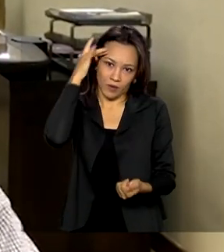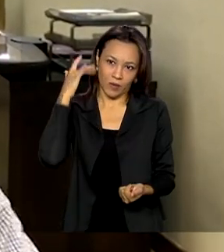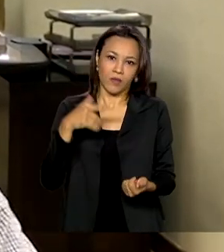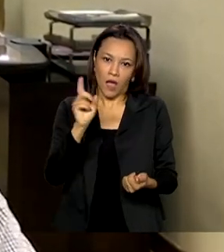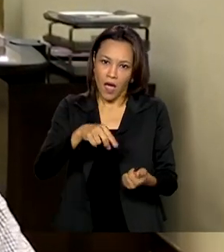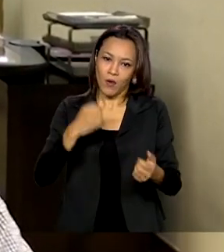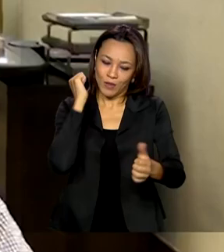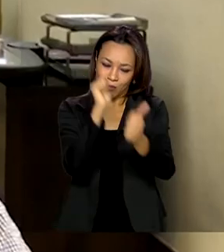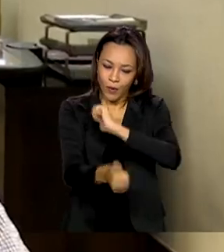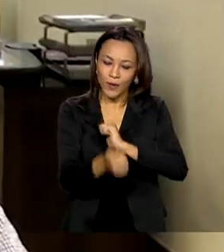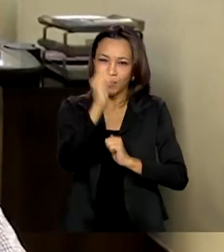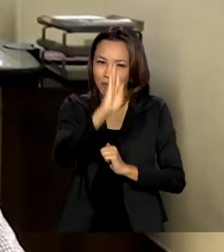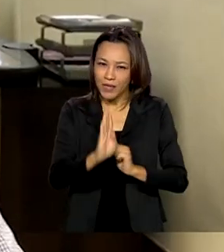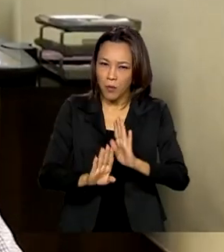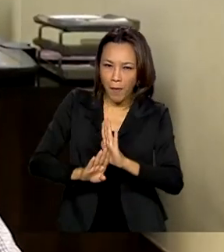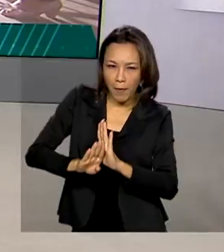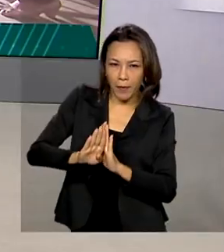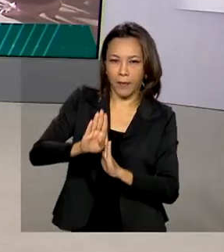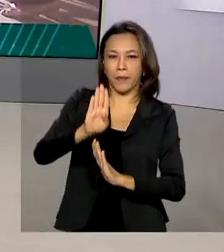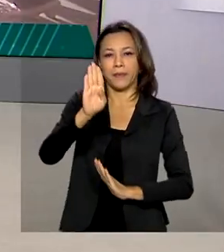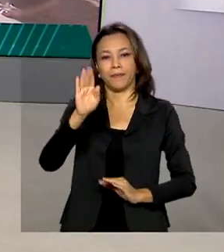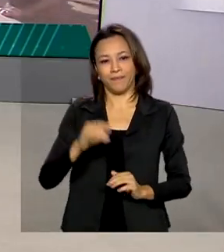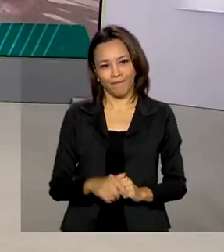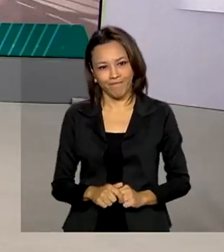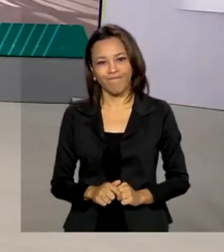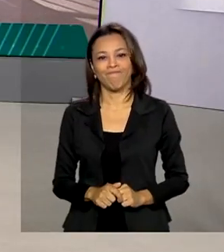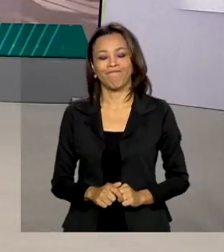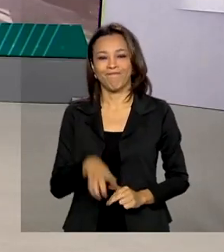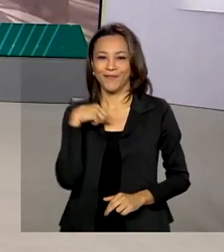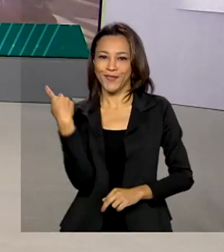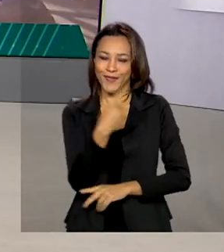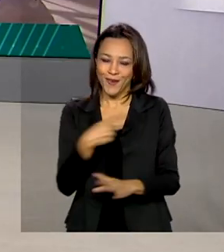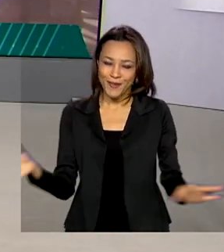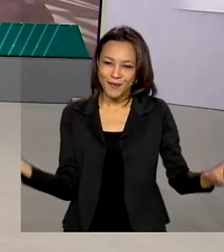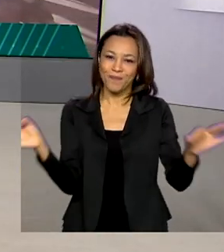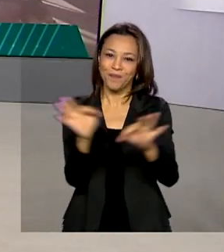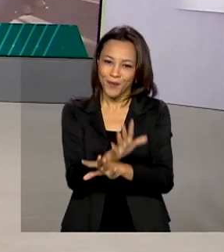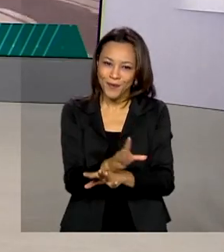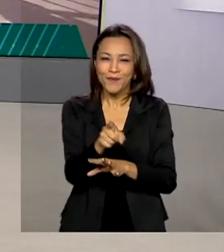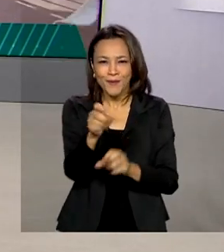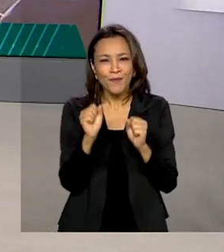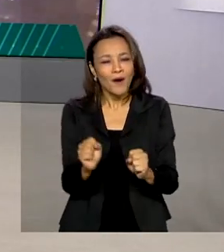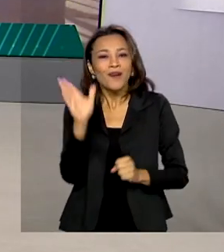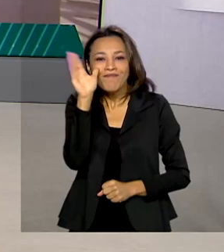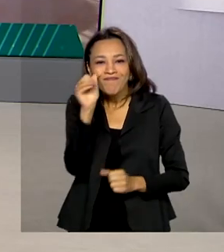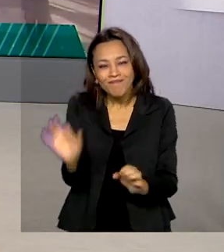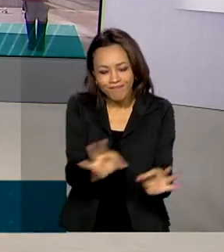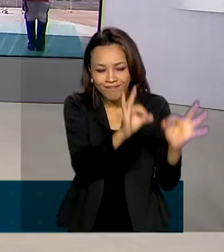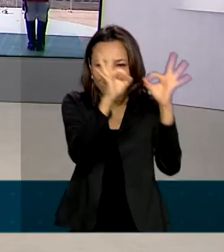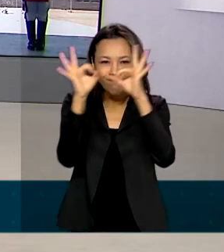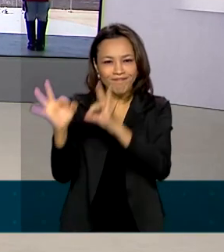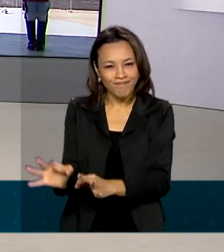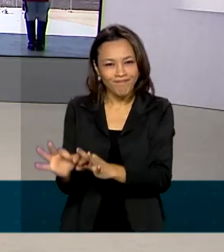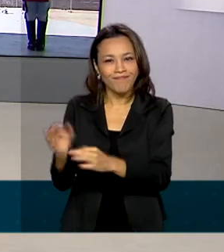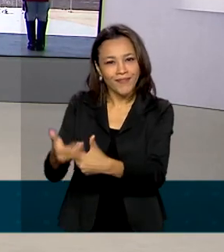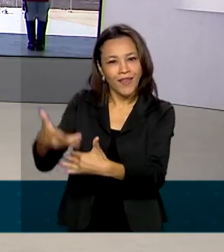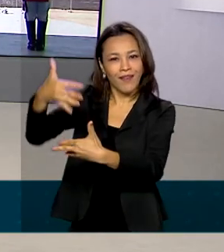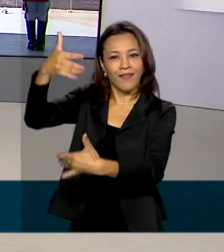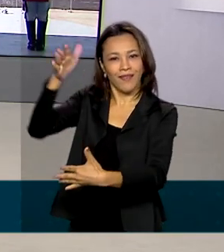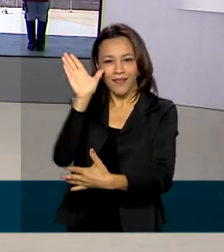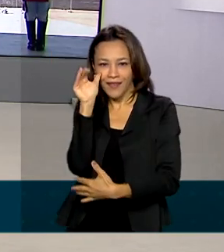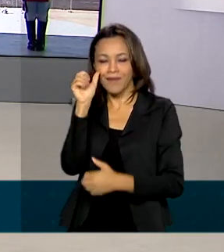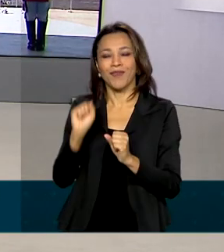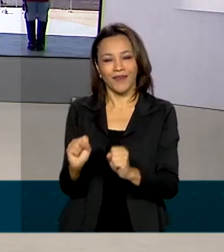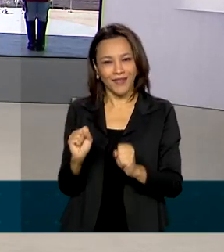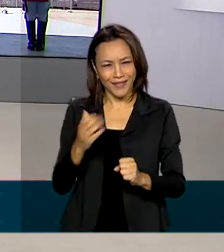crescendo no alto rendimento. O Brasil em dia fica por aqui. Você pode nos acompanhar também pelas redes